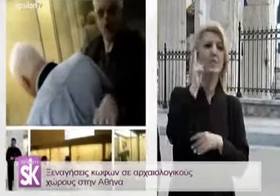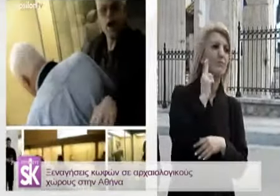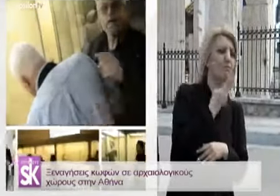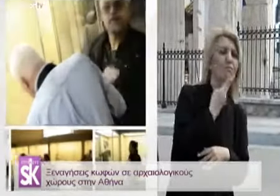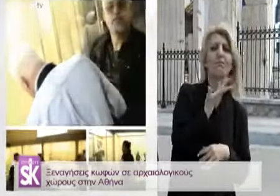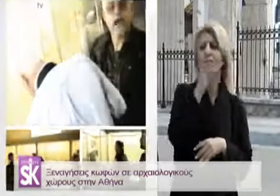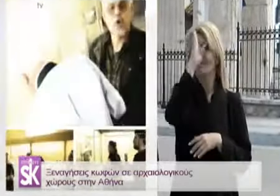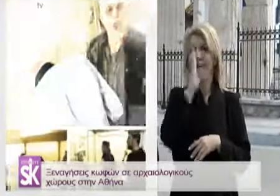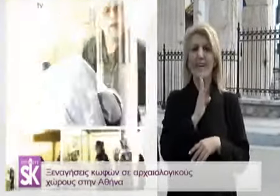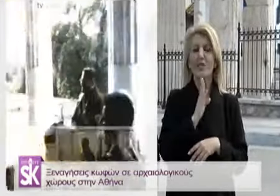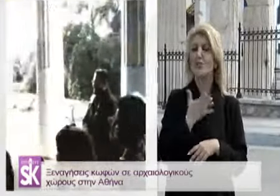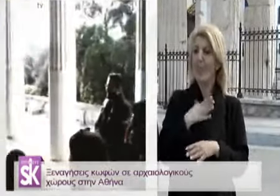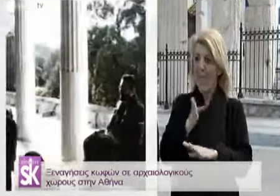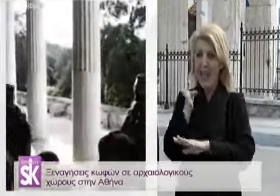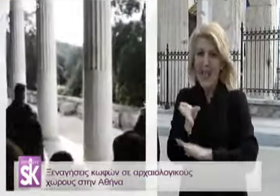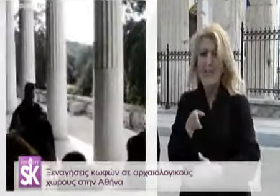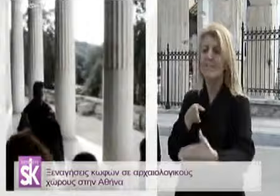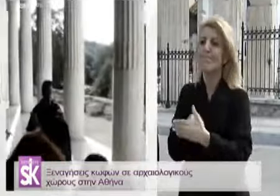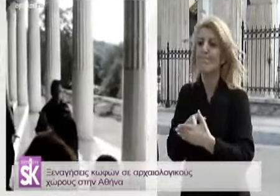κοής δεν μπορεί να ξεναγηθεί σε αυτά.